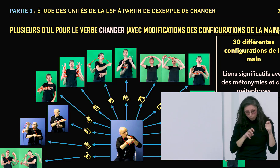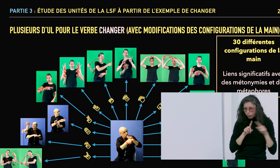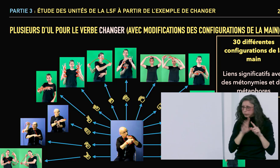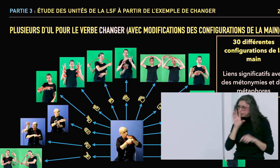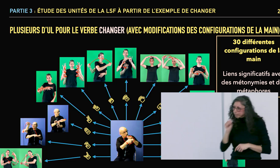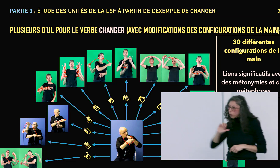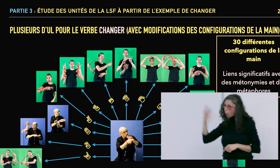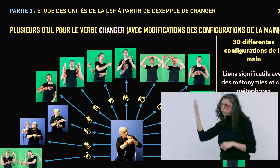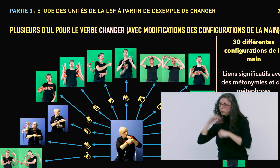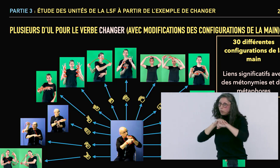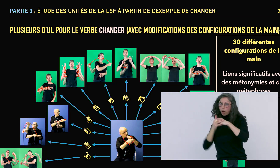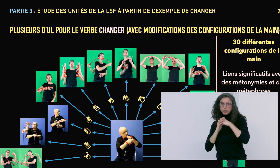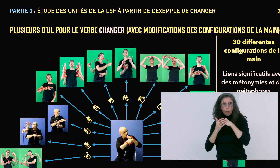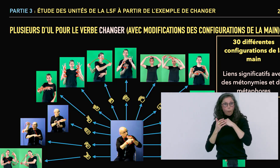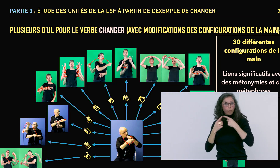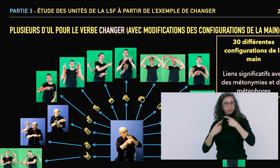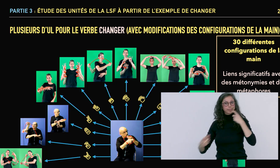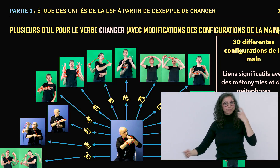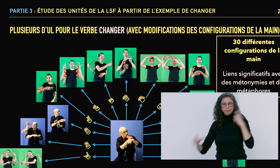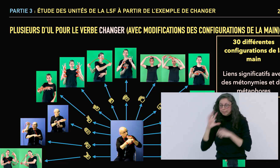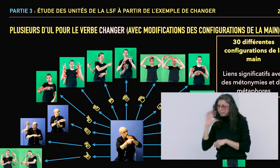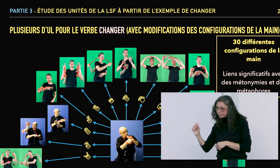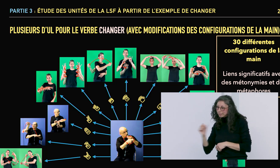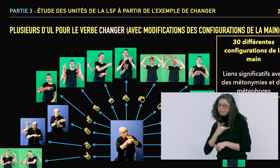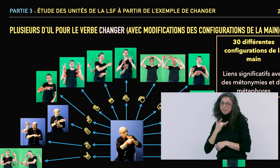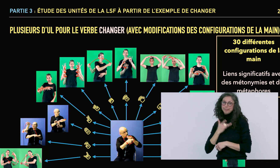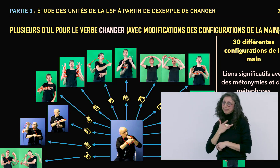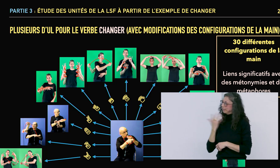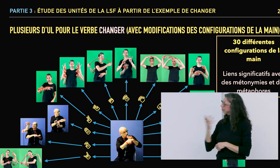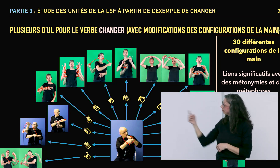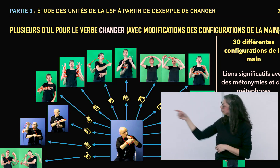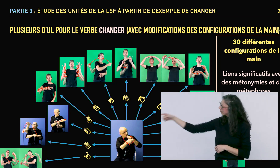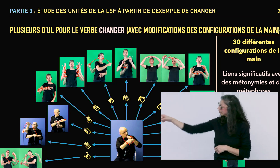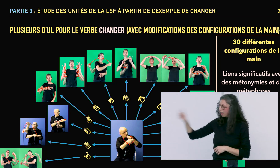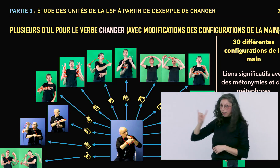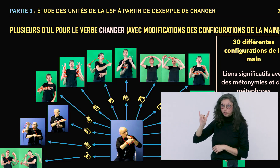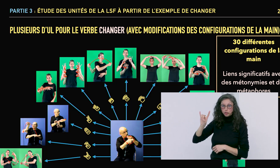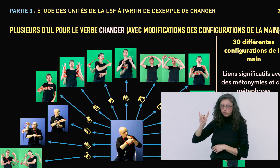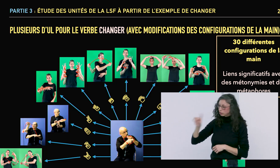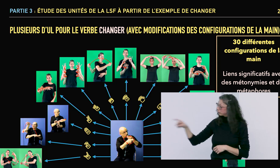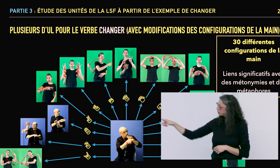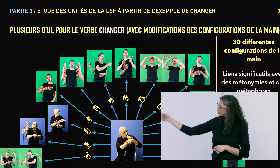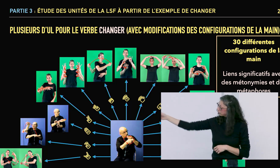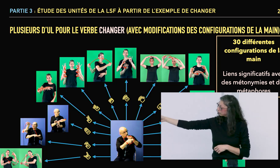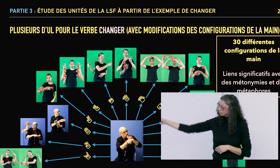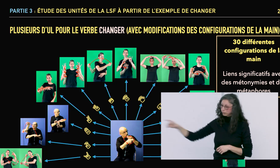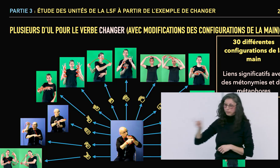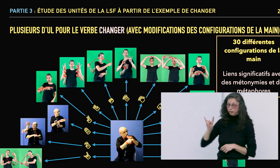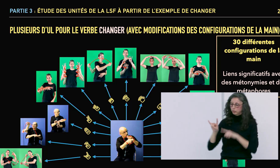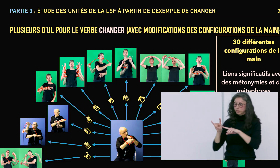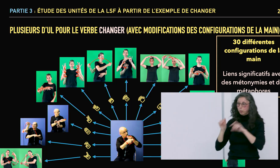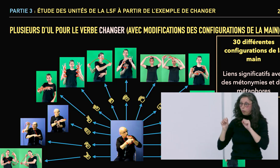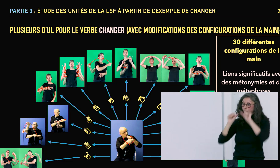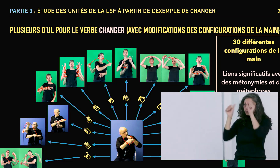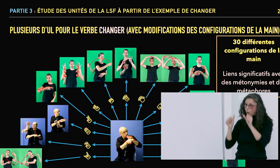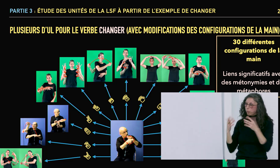Donc la configuration du verbe changer est en forme de clé mais il y a aussi d'autres configurations que j'ai trouvées dans mon corpus. Par exemple celle-ci, H,